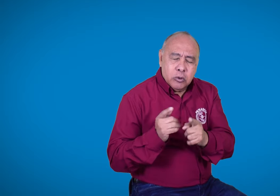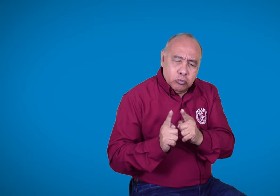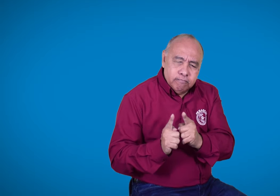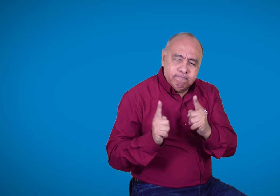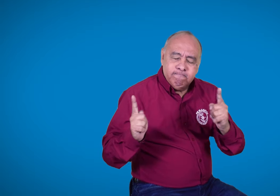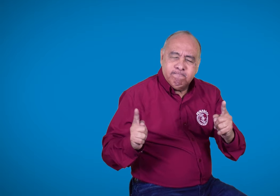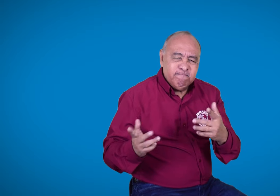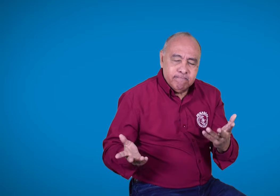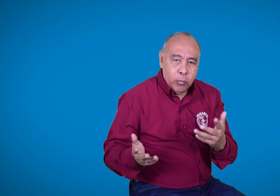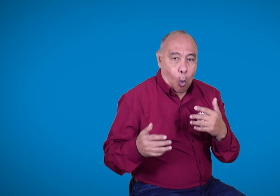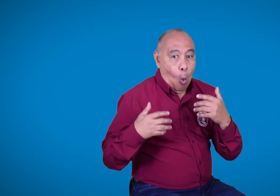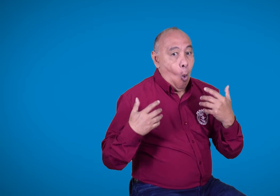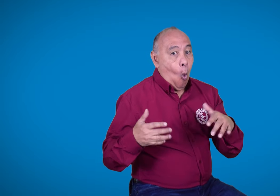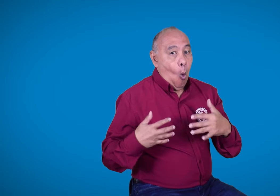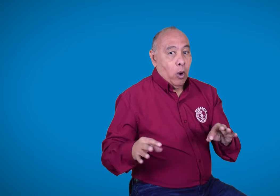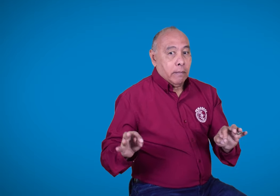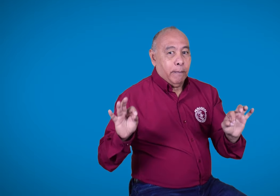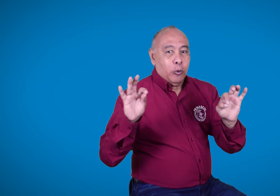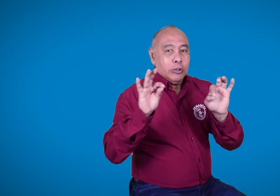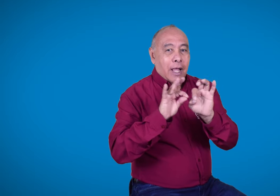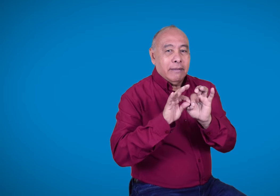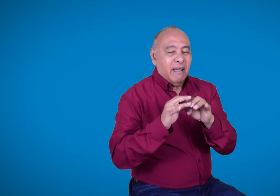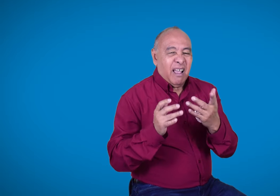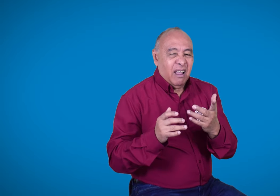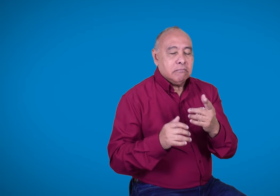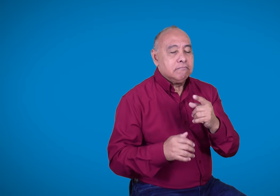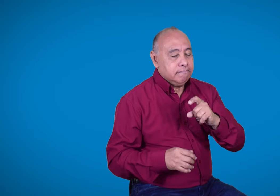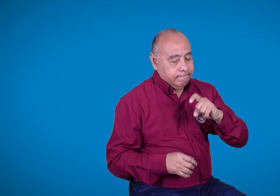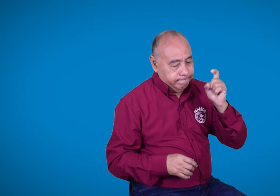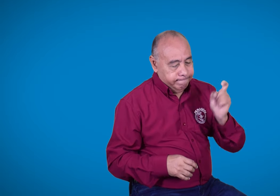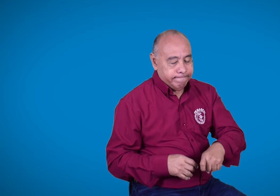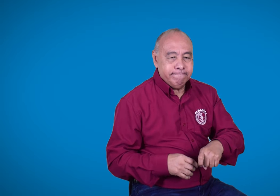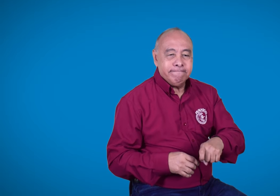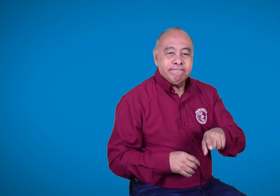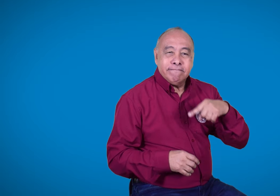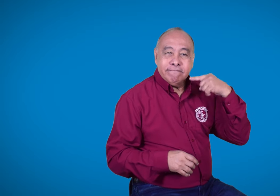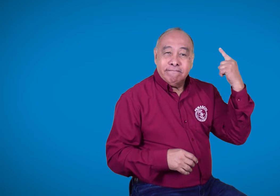Hablaré aún más de qué se trata. Al momento en que este proyecto pase todos los debates